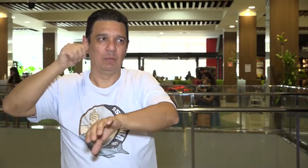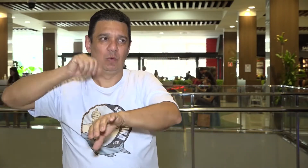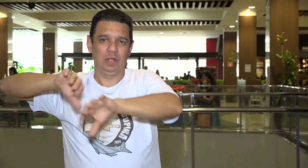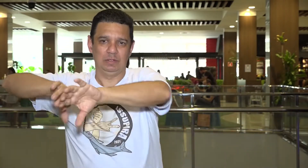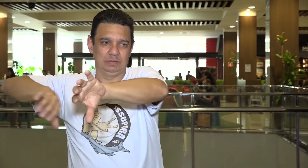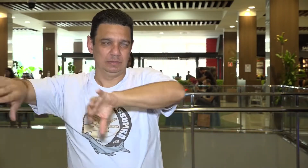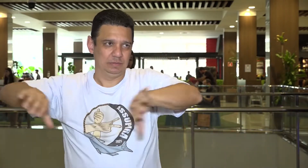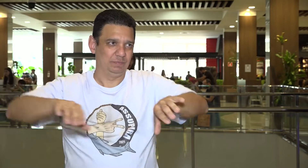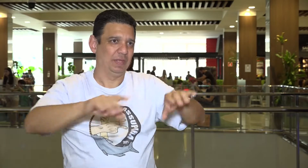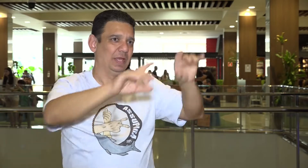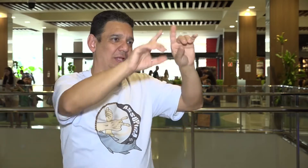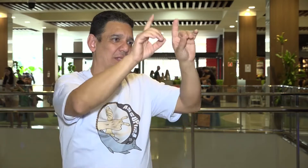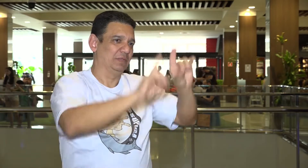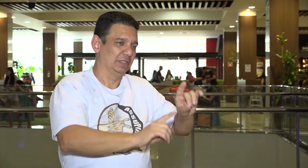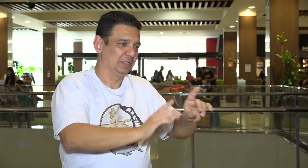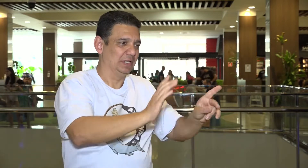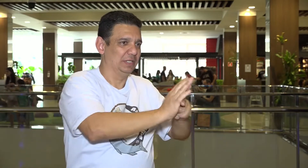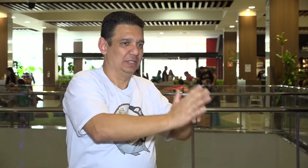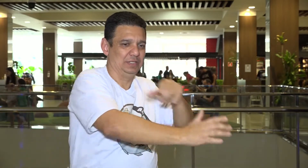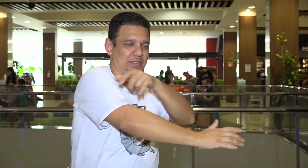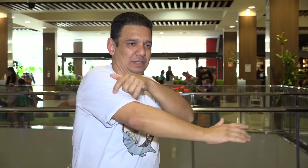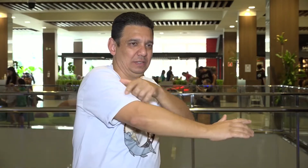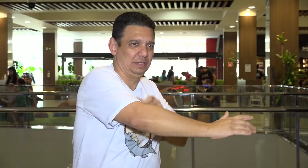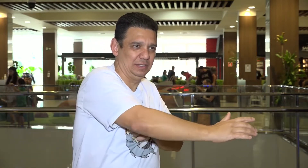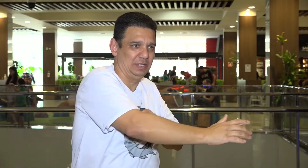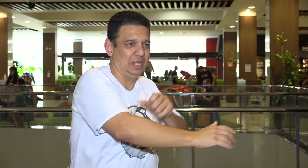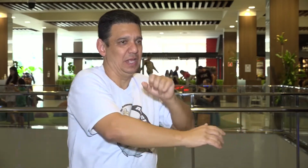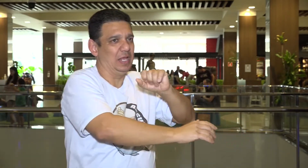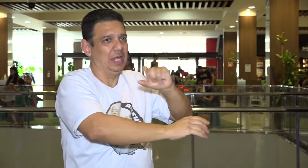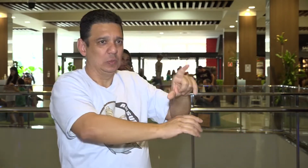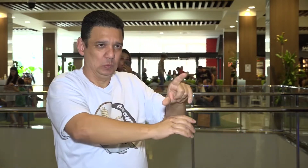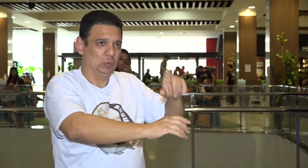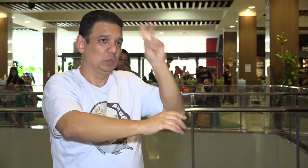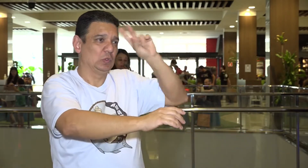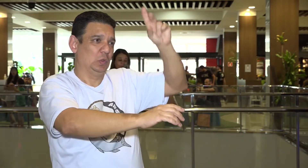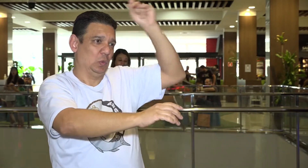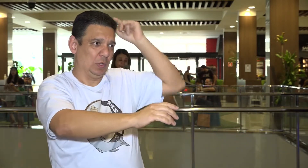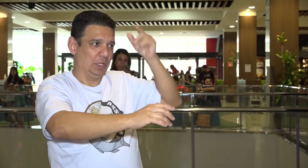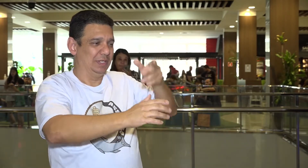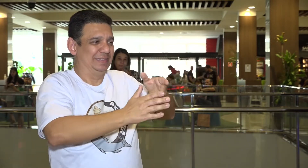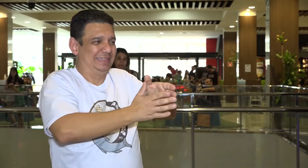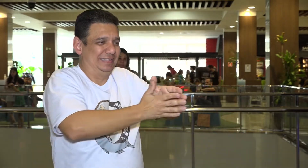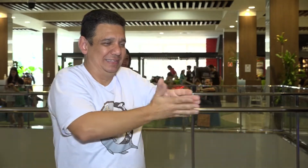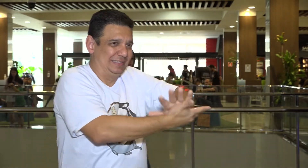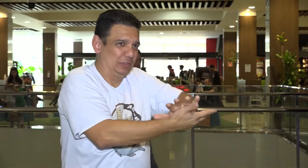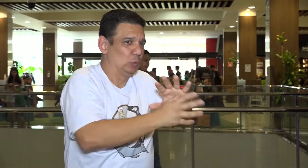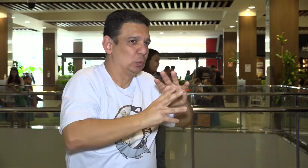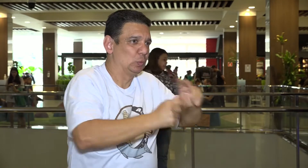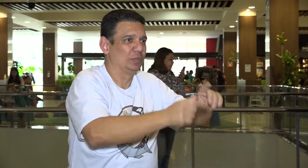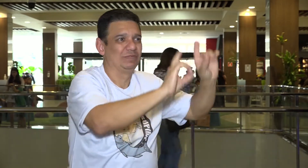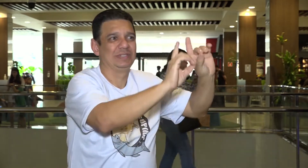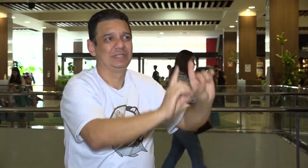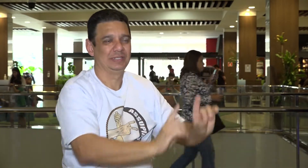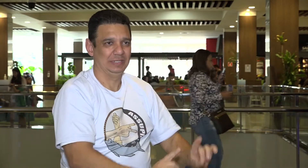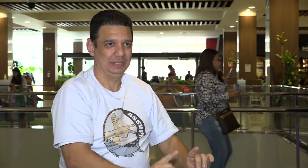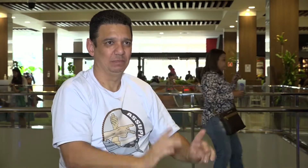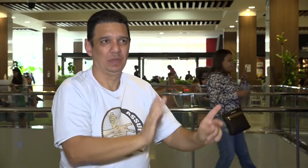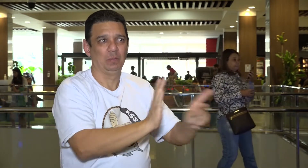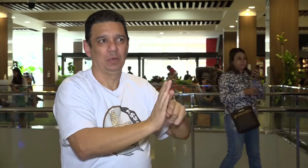separavam as mulheres, os deficientes. E no nosso caso, a nossa deficiência foi escolhida